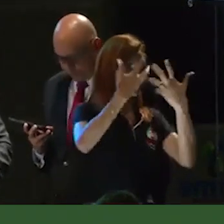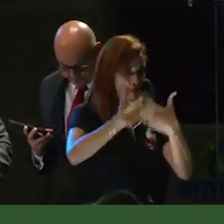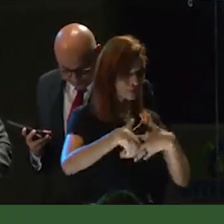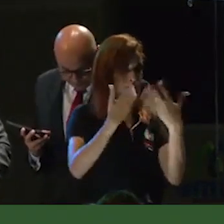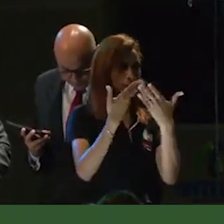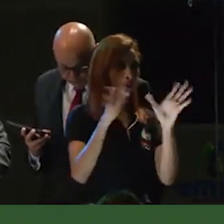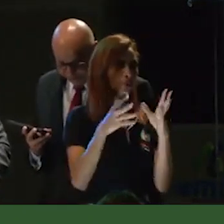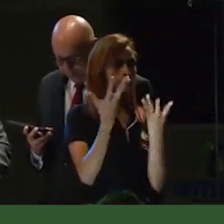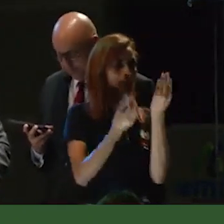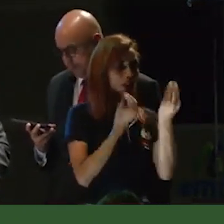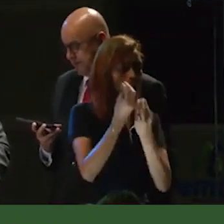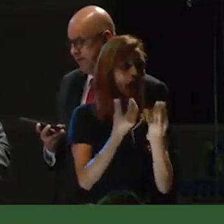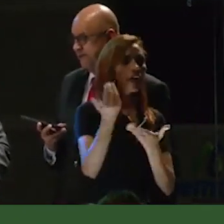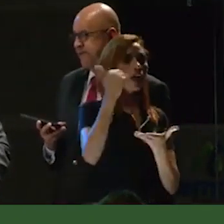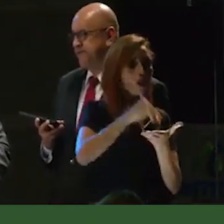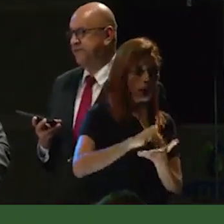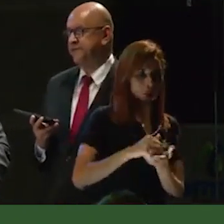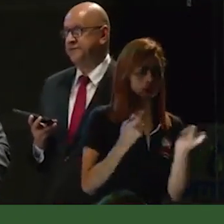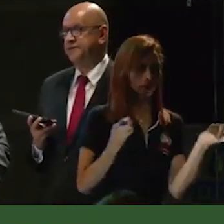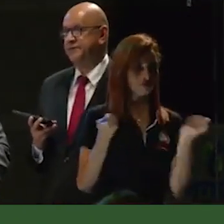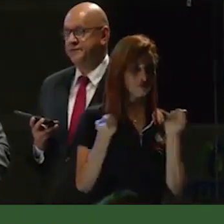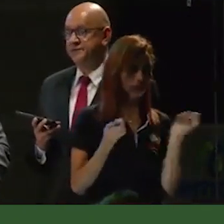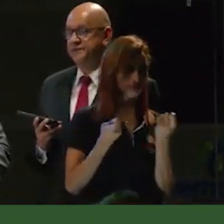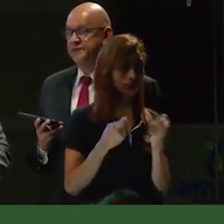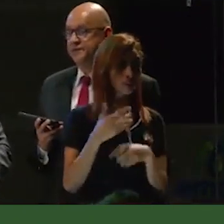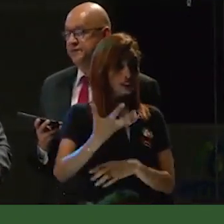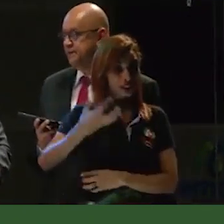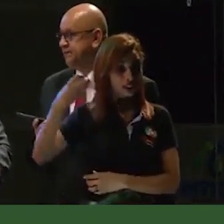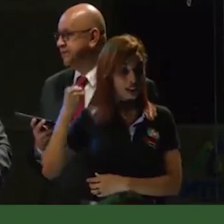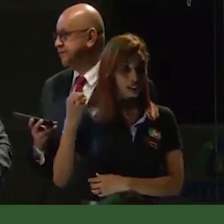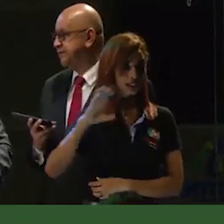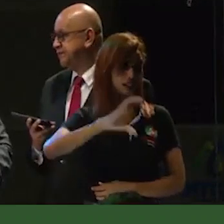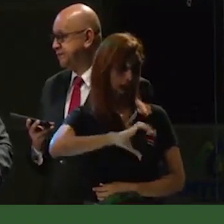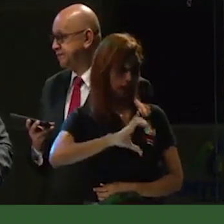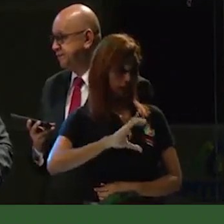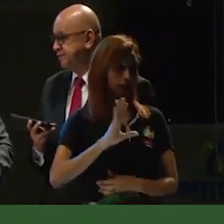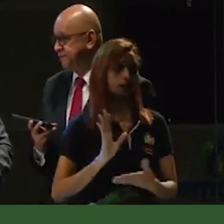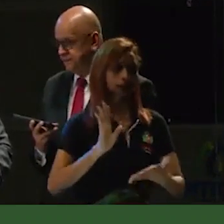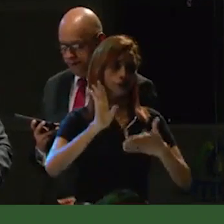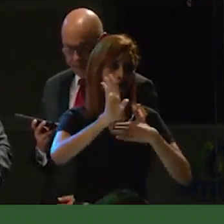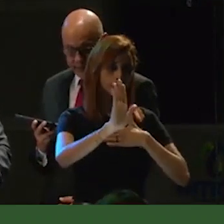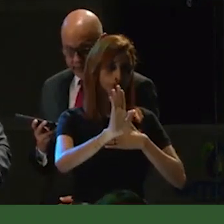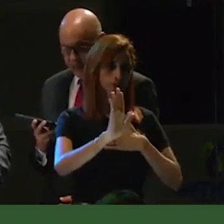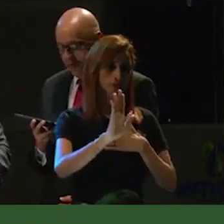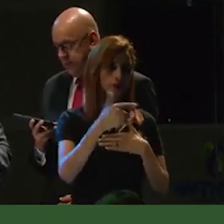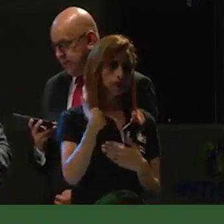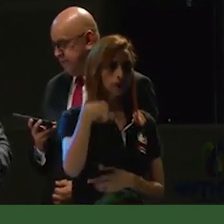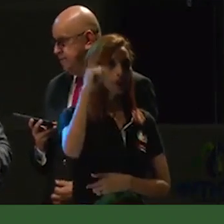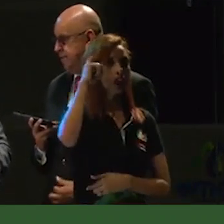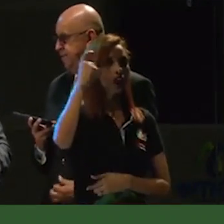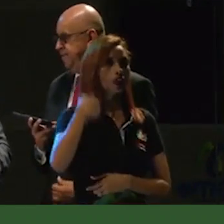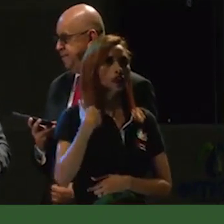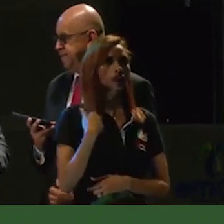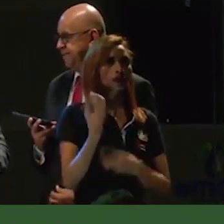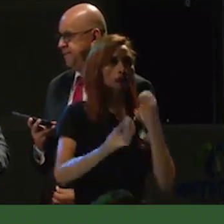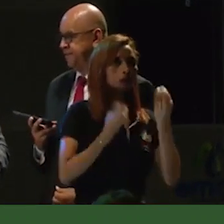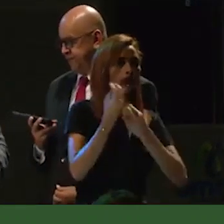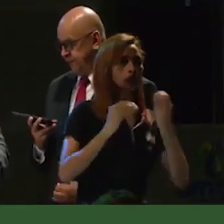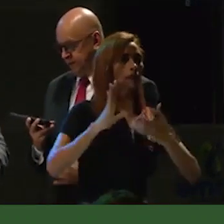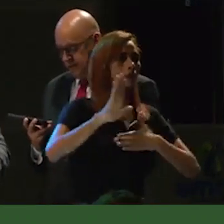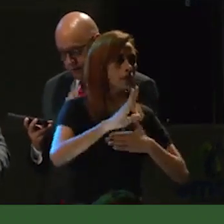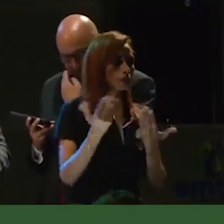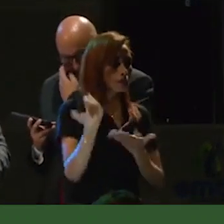servicios públicos, tal como lo comprometió Luis Alberto Balcero Contreras en su programa de gobierno y posteriormente